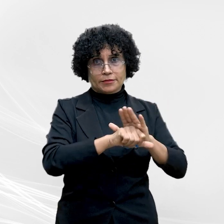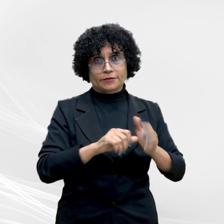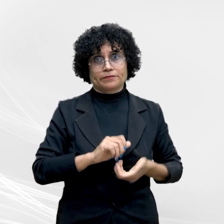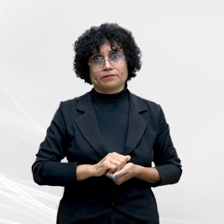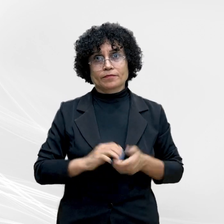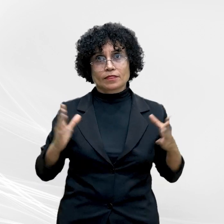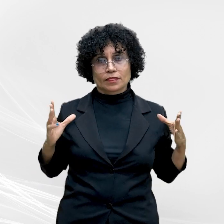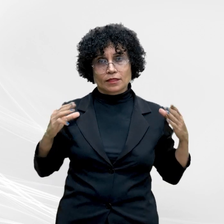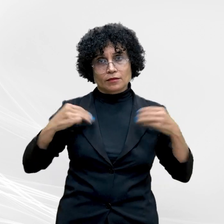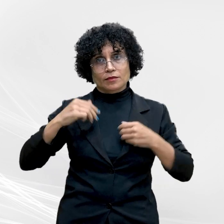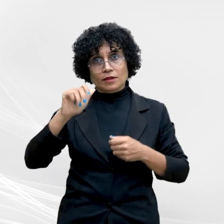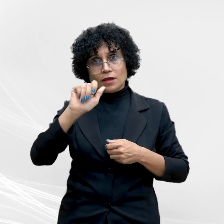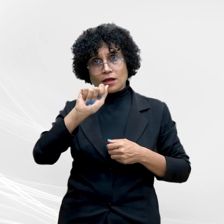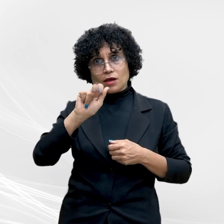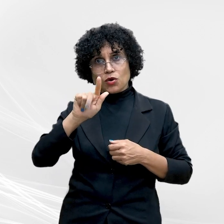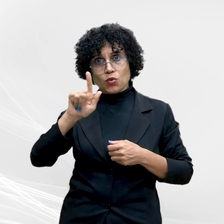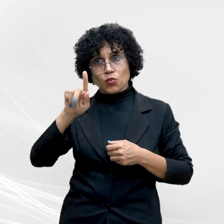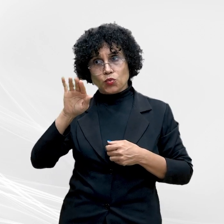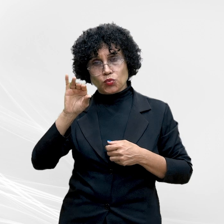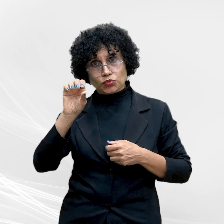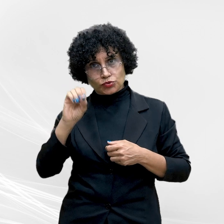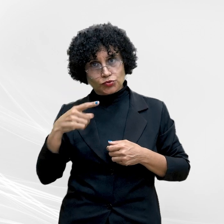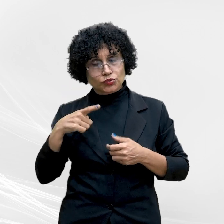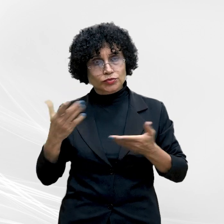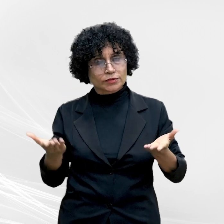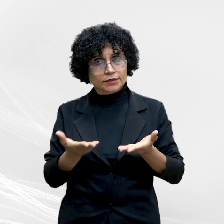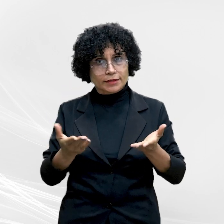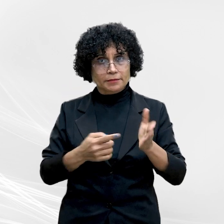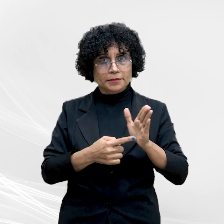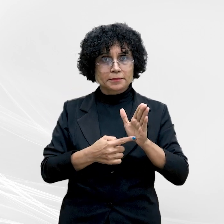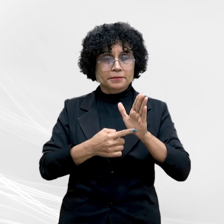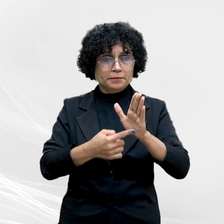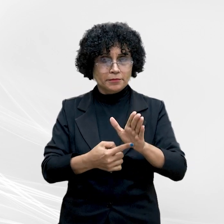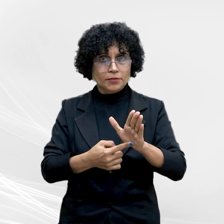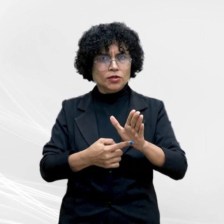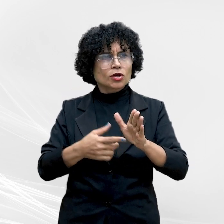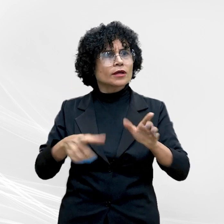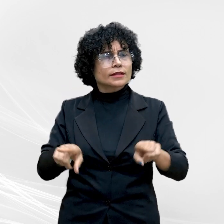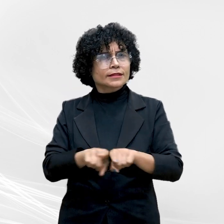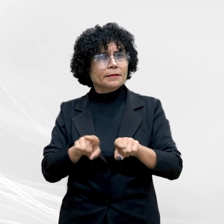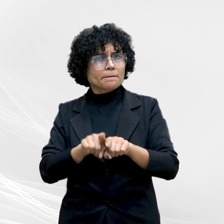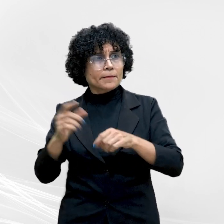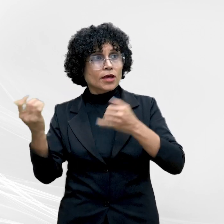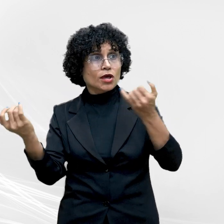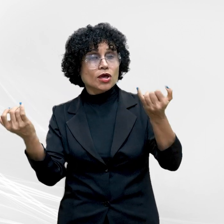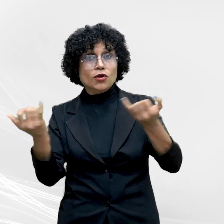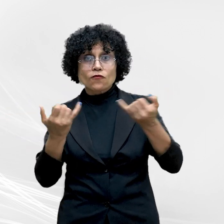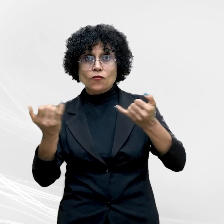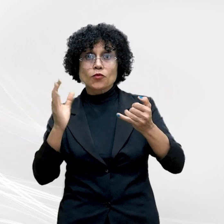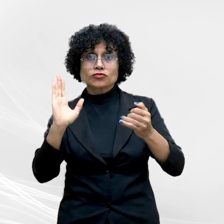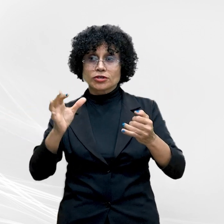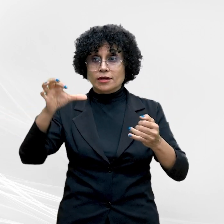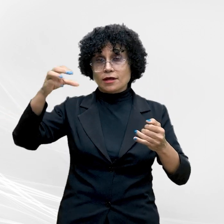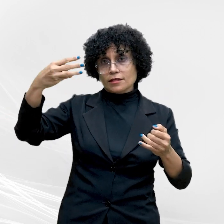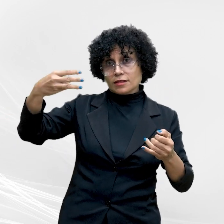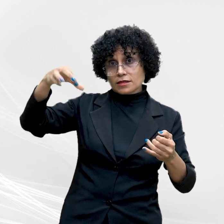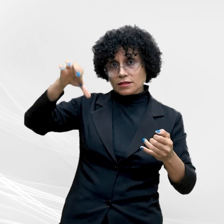empenho do MP brasileiro desde o momento que tomou conhecimento dos atos, informou que 39 denúncias já foram apresentadas pelo